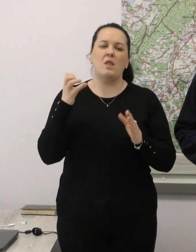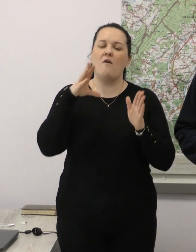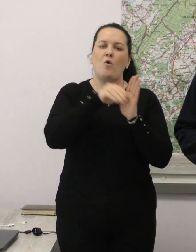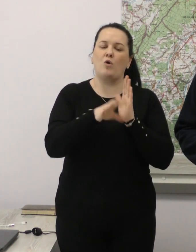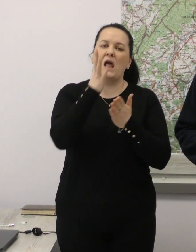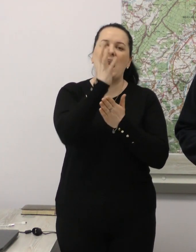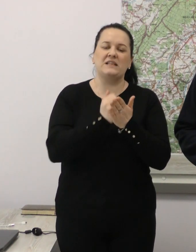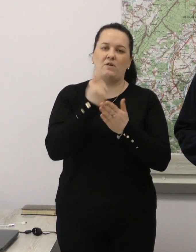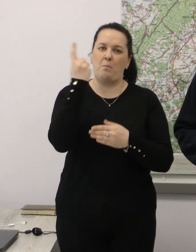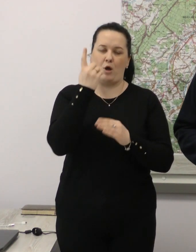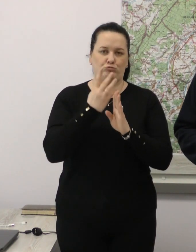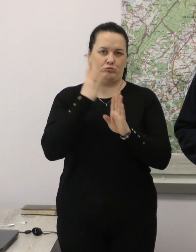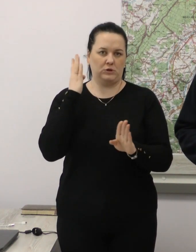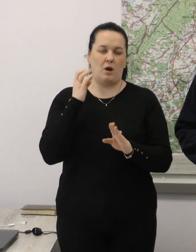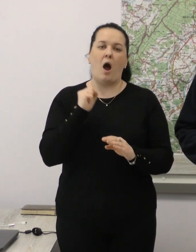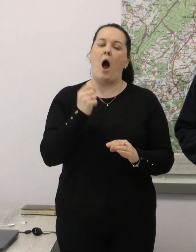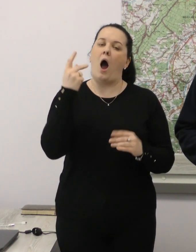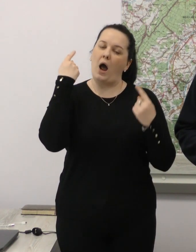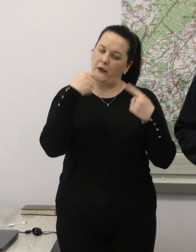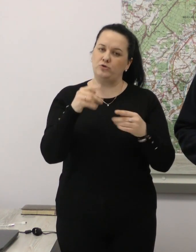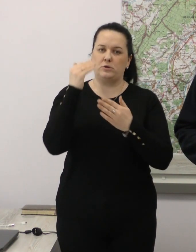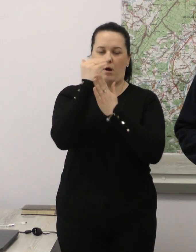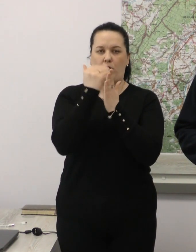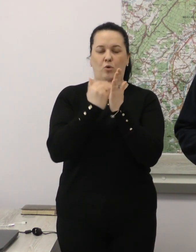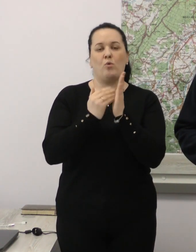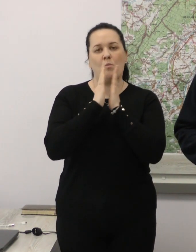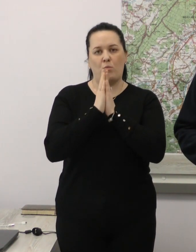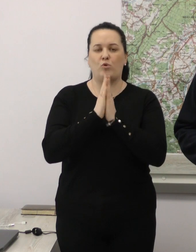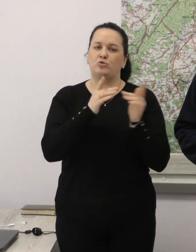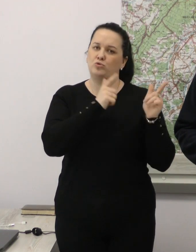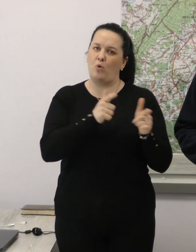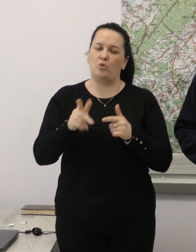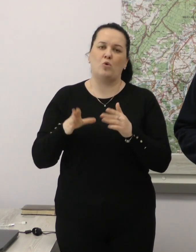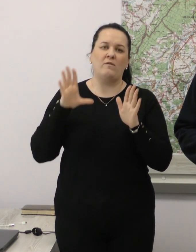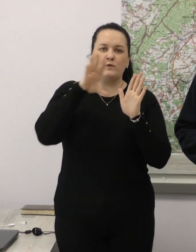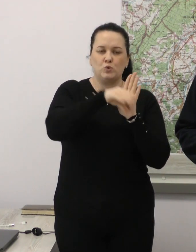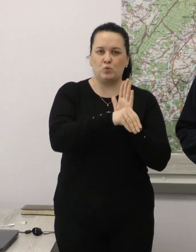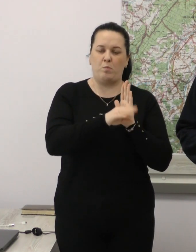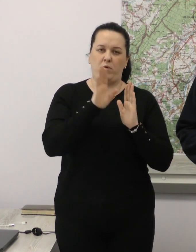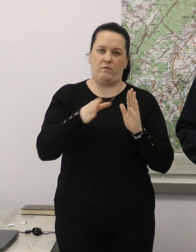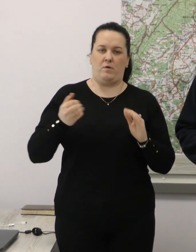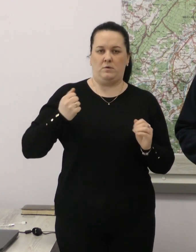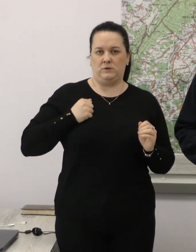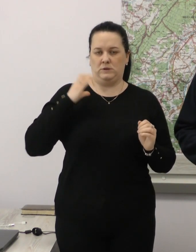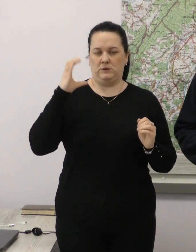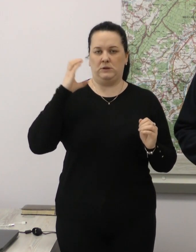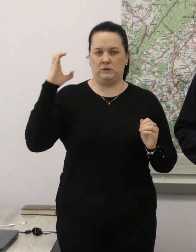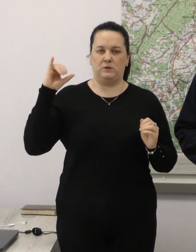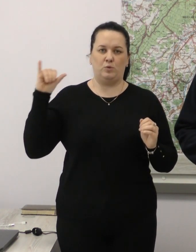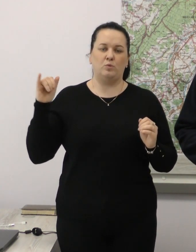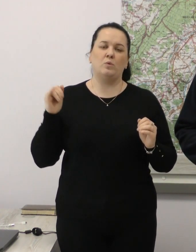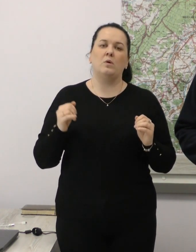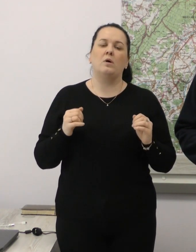розрізвістів першої черги, а інших категорій. Тому прошу зголошитися до вступу в лави Збройних сил України.